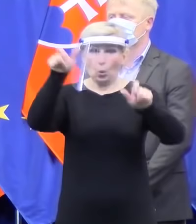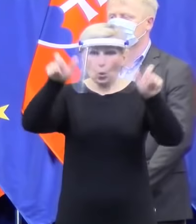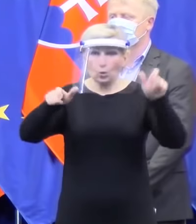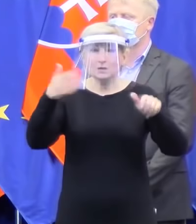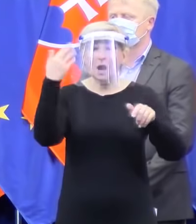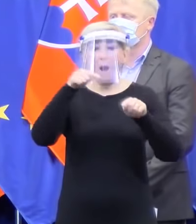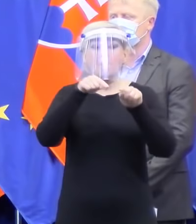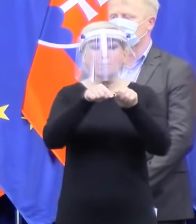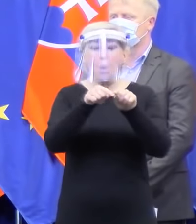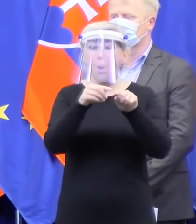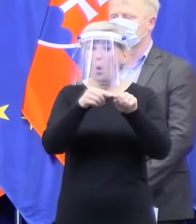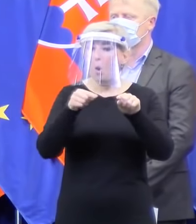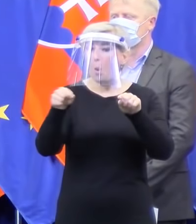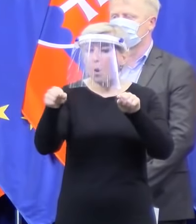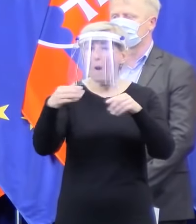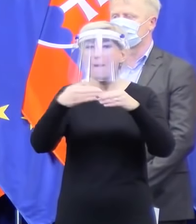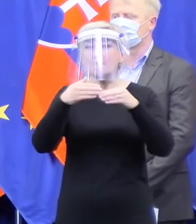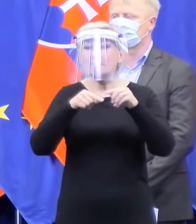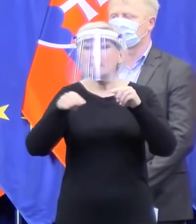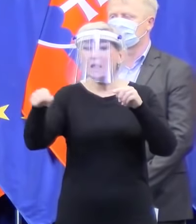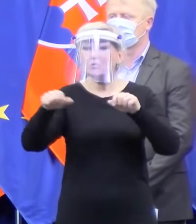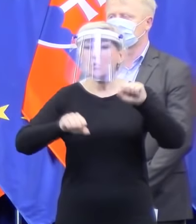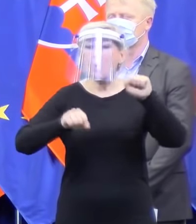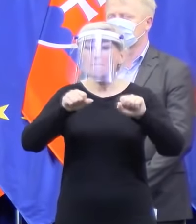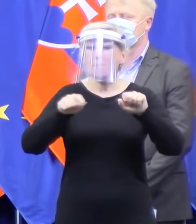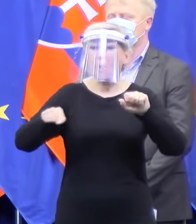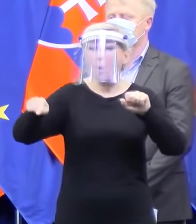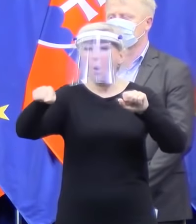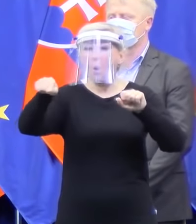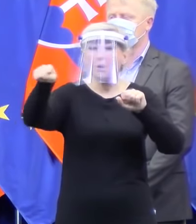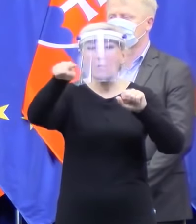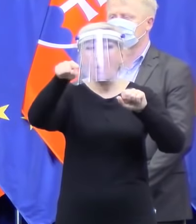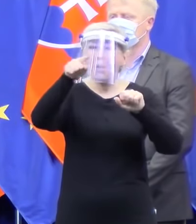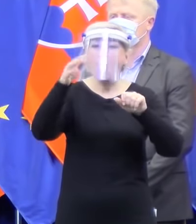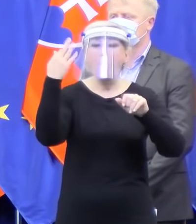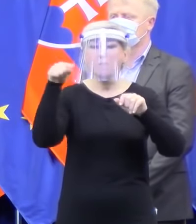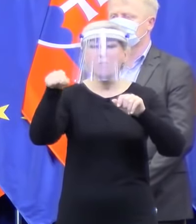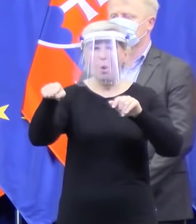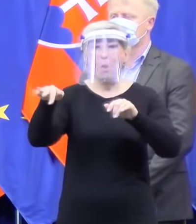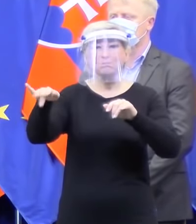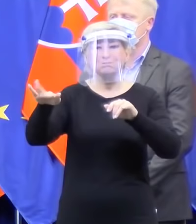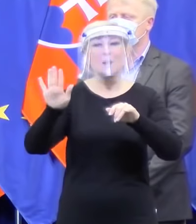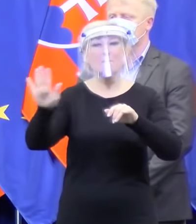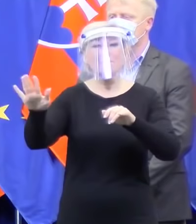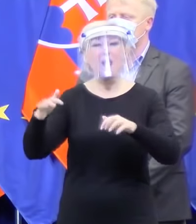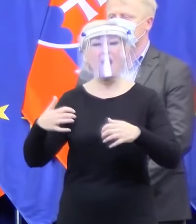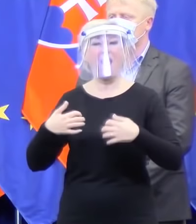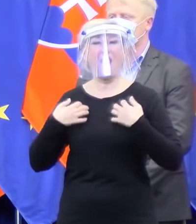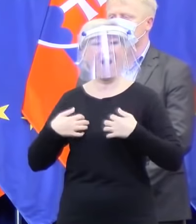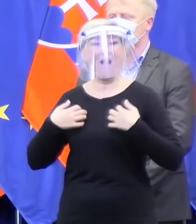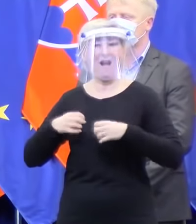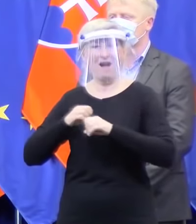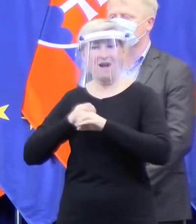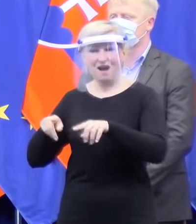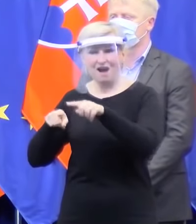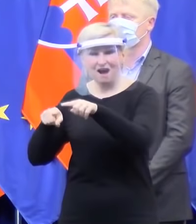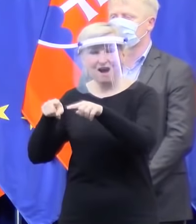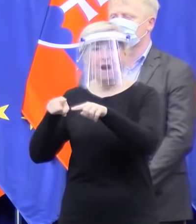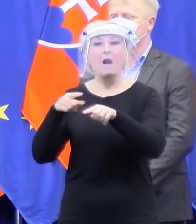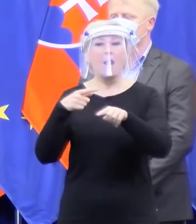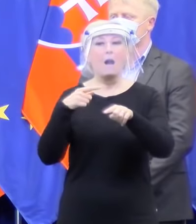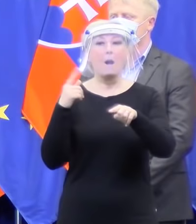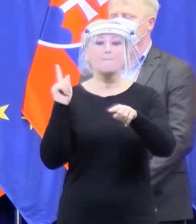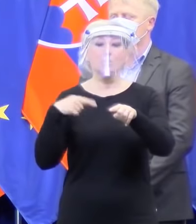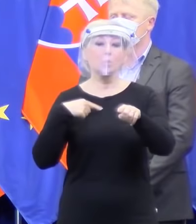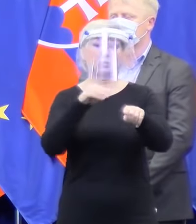testovaný človek, upozornili. Pozor, okolo vás často ste chodili na miesta, kde chodil aj pozitívne